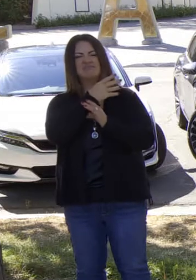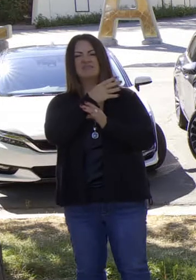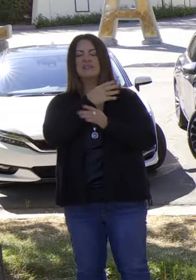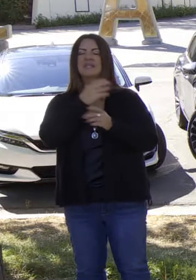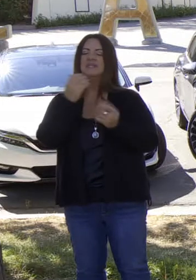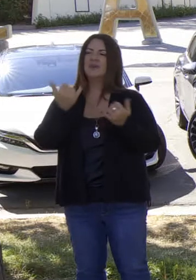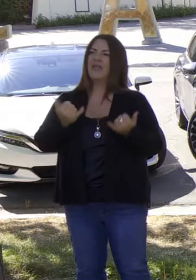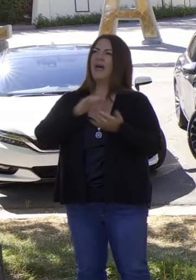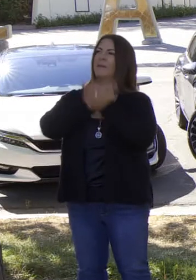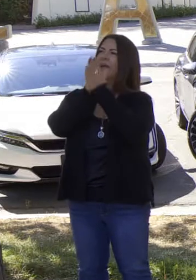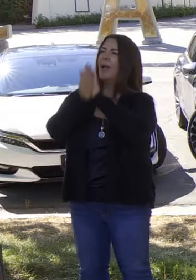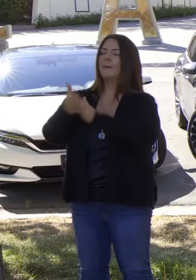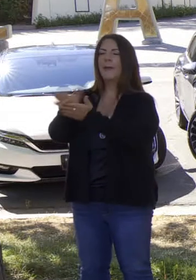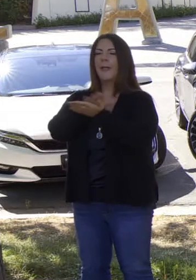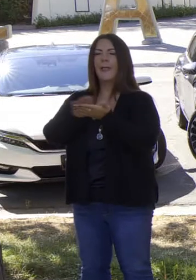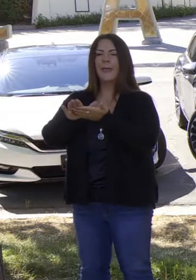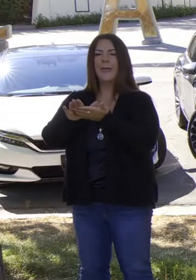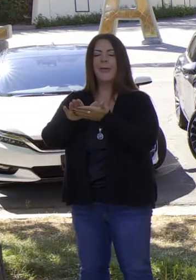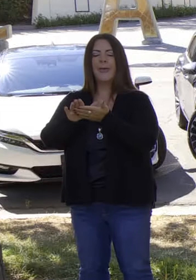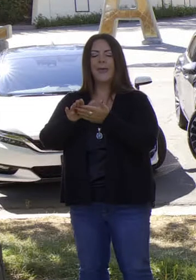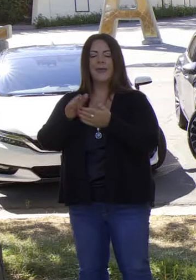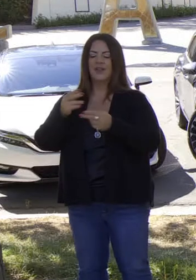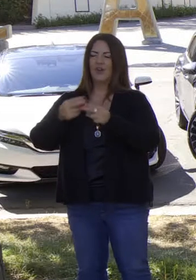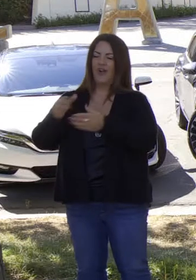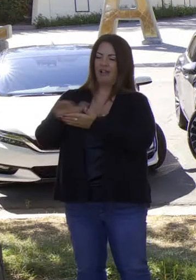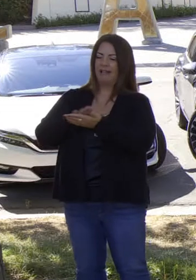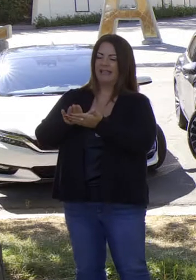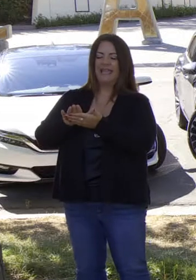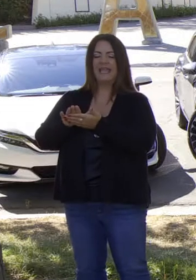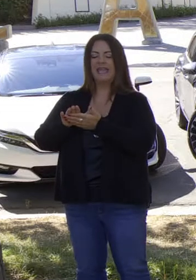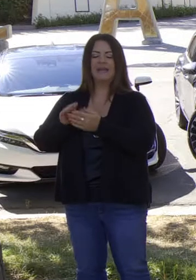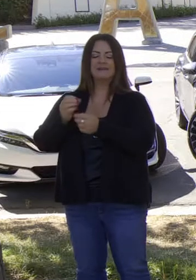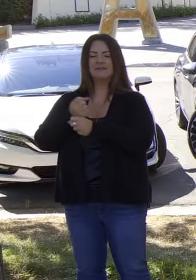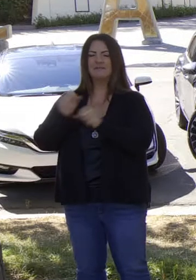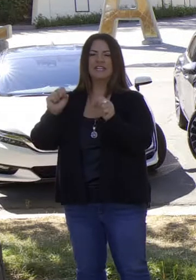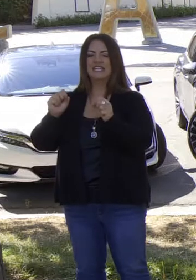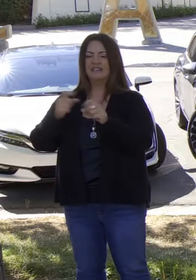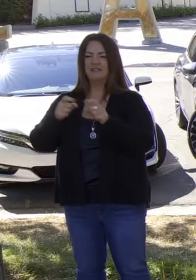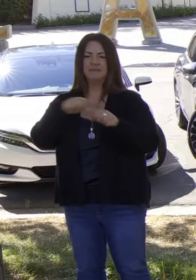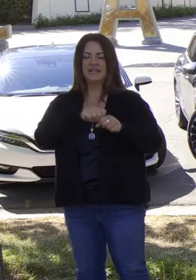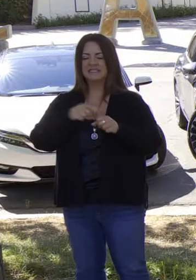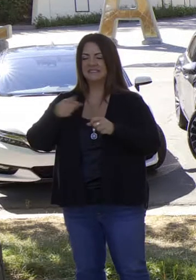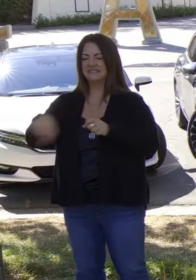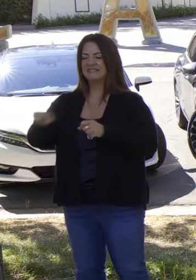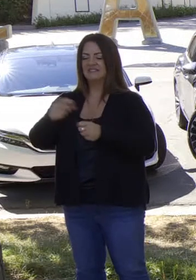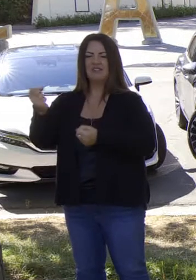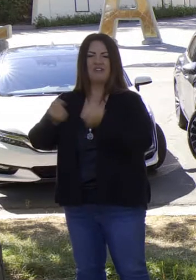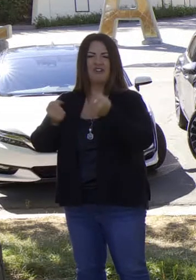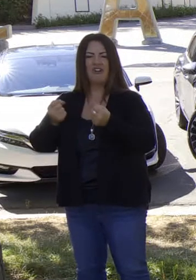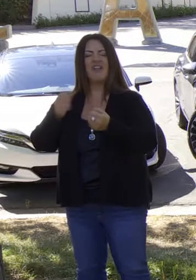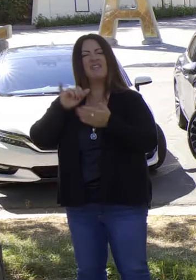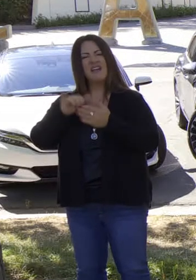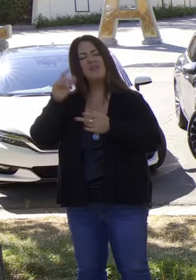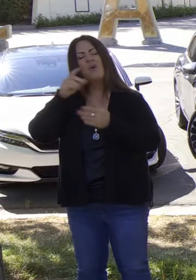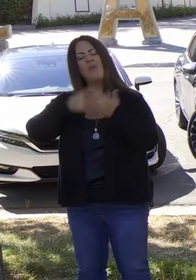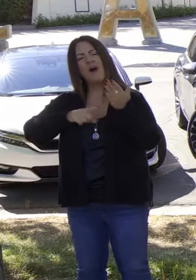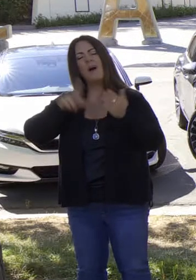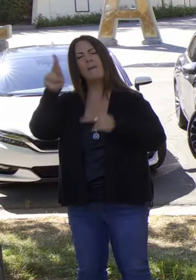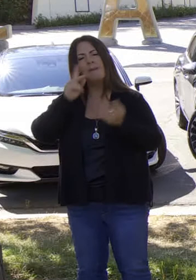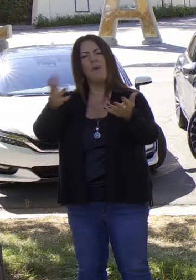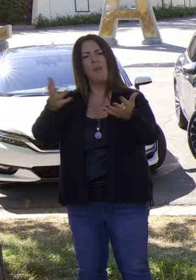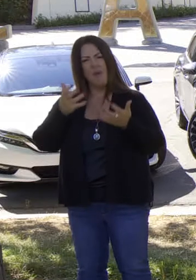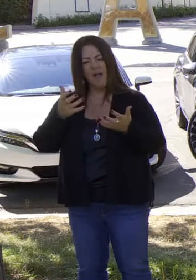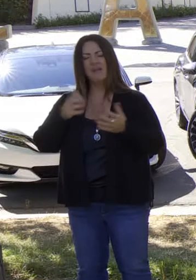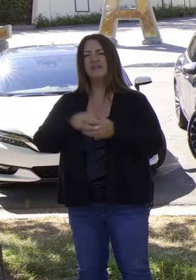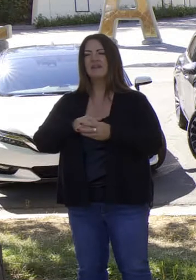una nueva generación completa de vehículos más limpios, más eficientes. Entonces, ¿qué es lo que la gente en el